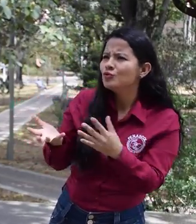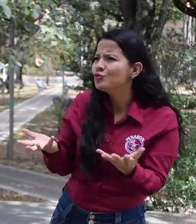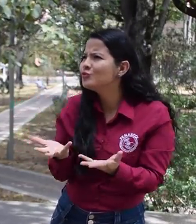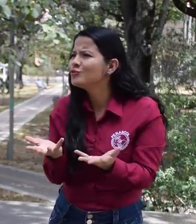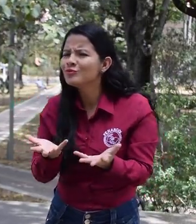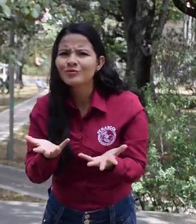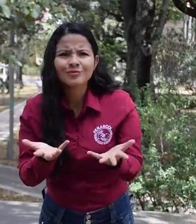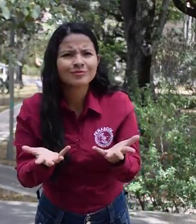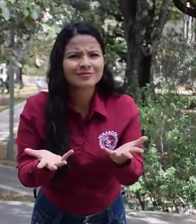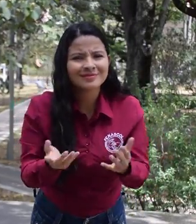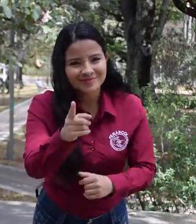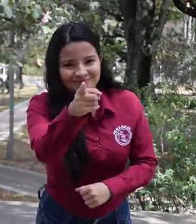Vean.